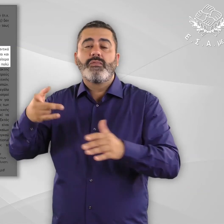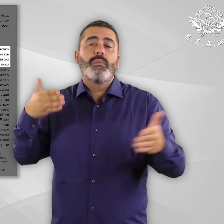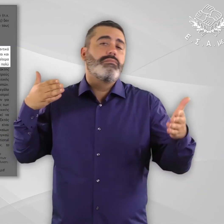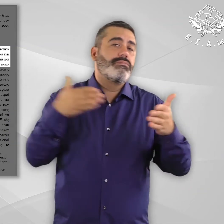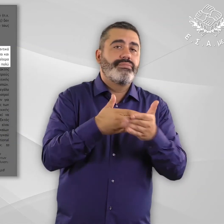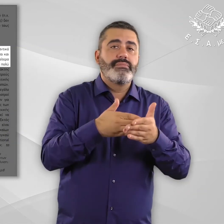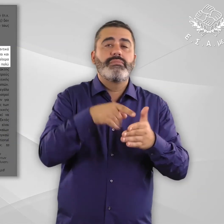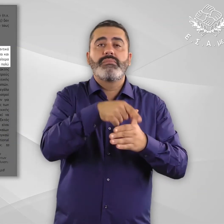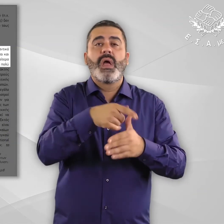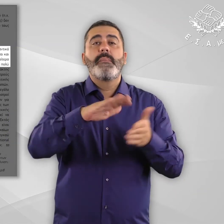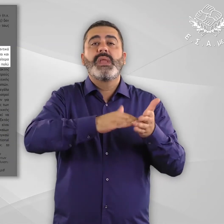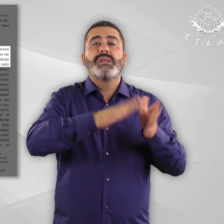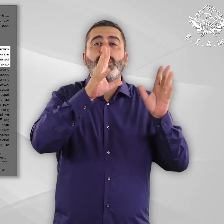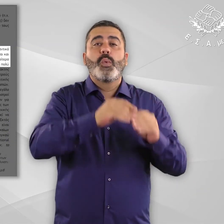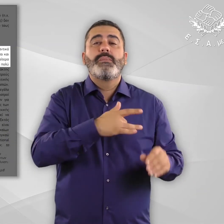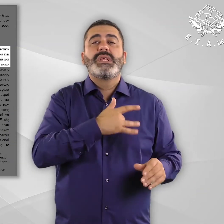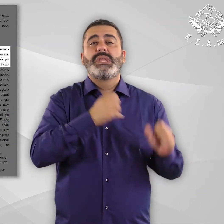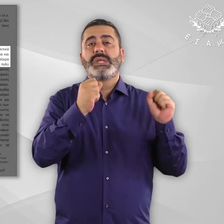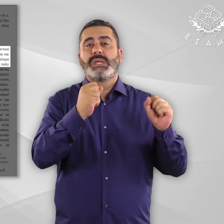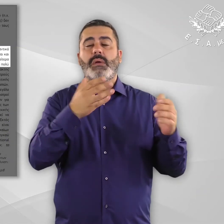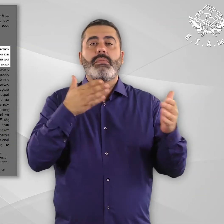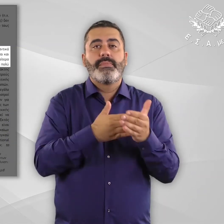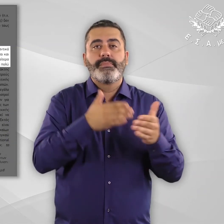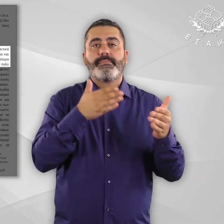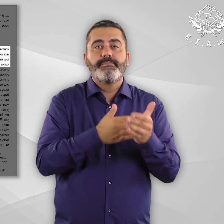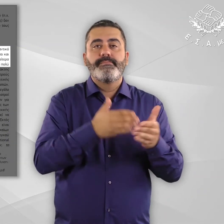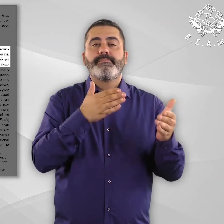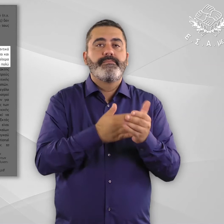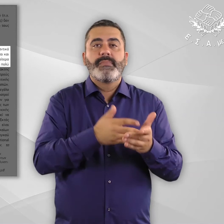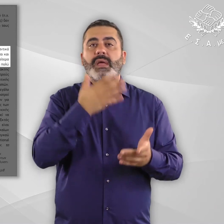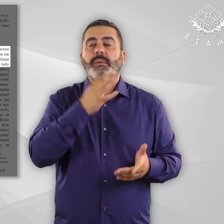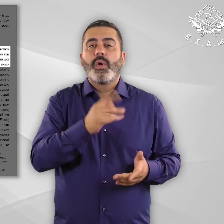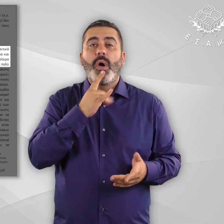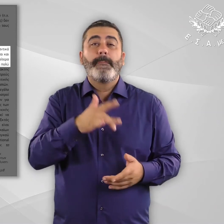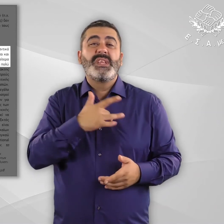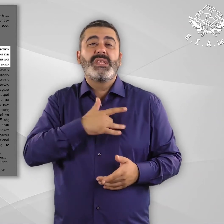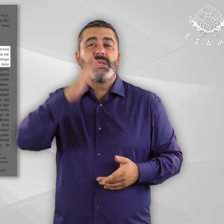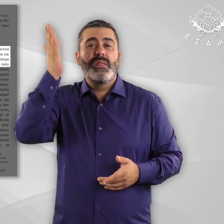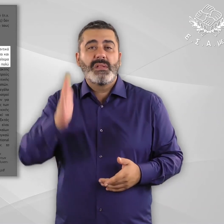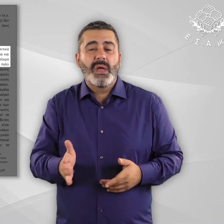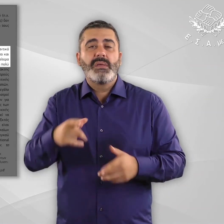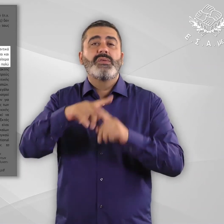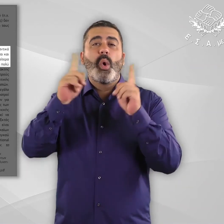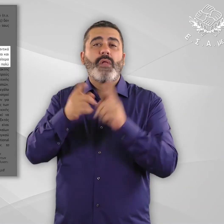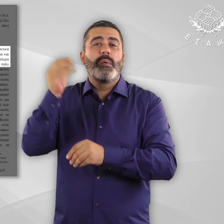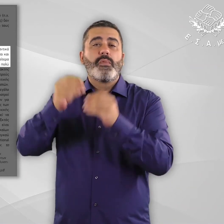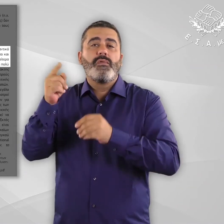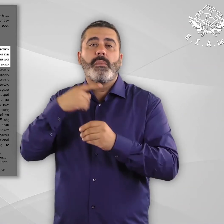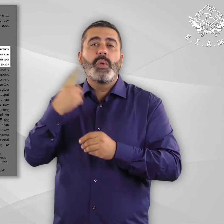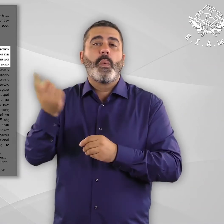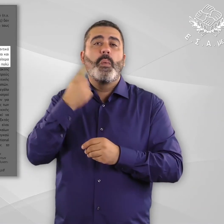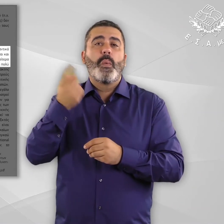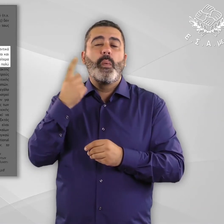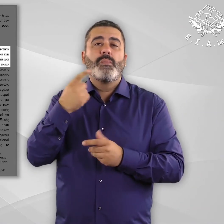πρόβλημα για τους πρόσφυγες και τους ατούντες άσυλο είναι και η περιορισμένη πρόσβαση σε υπηρεσίες ψυχικής υγείας, ιδιαίτερα